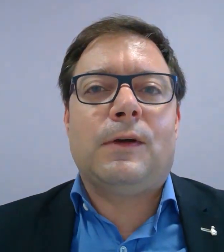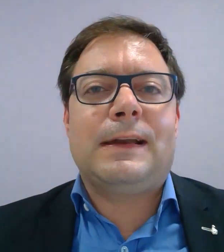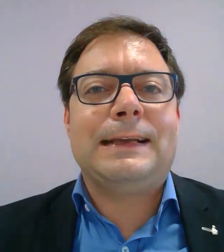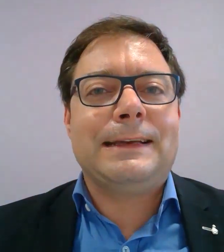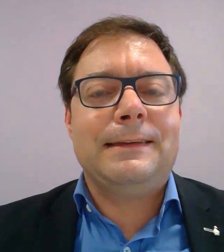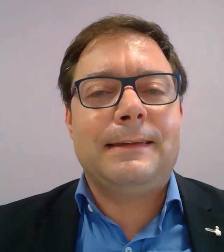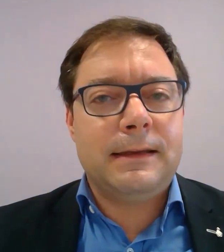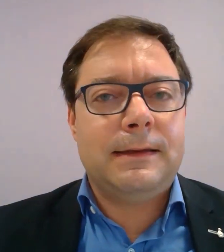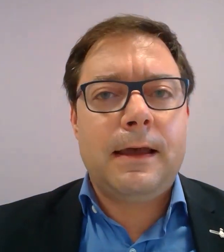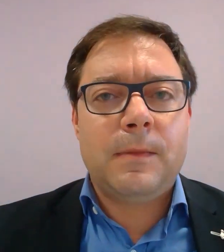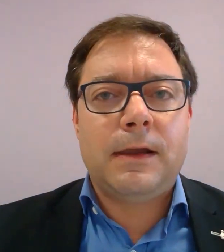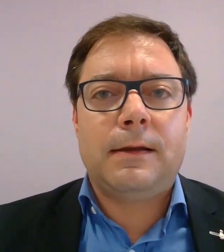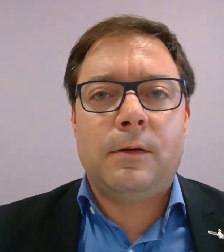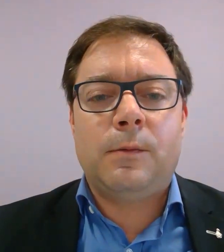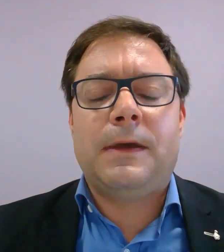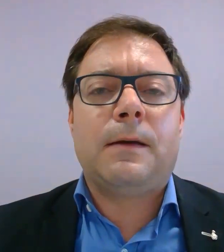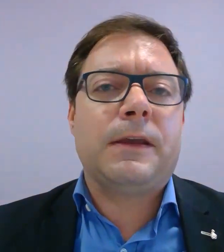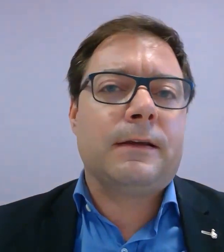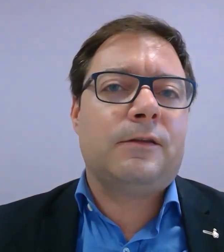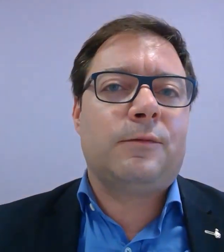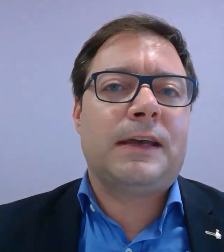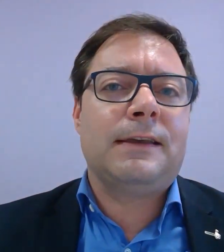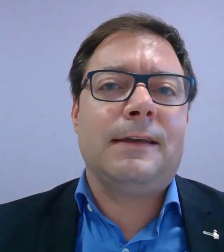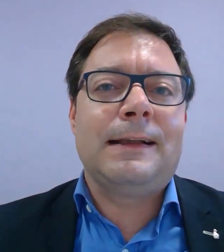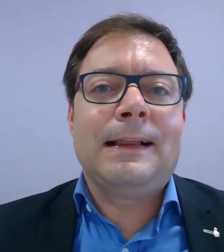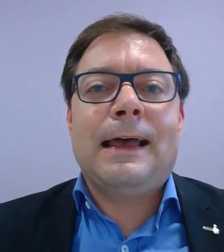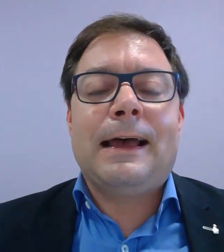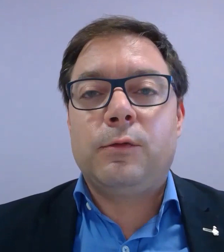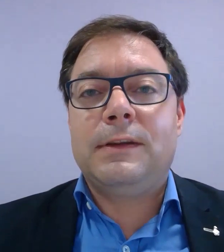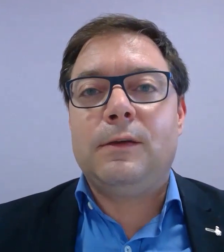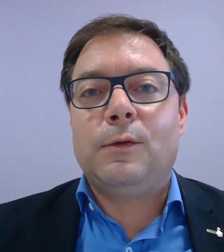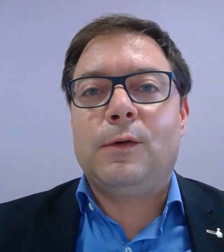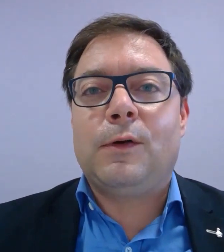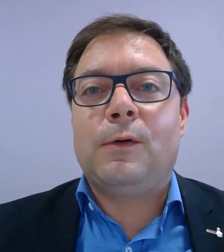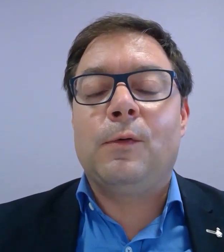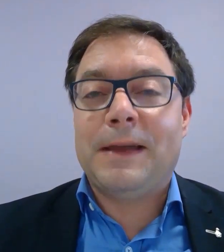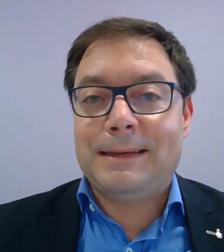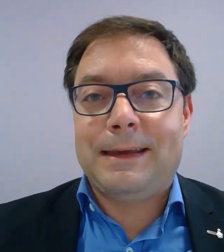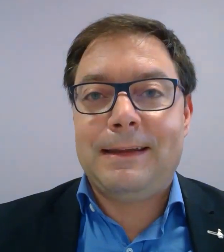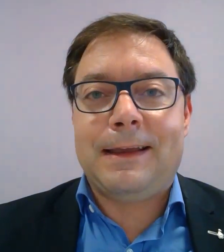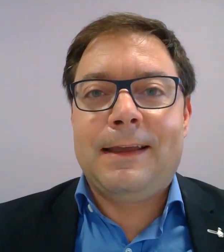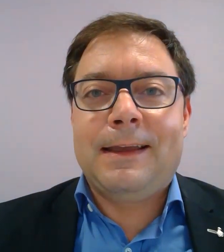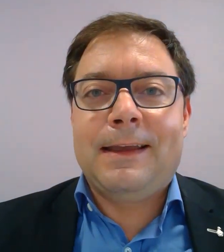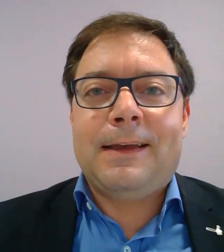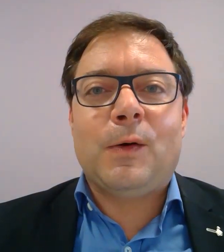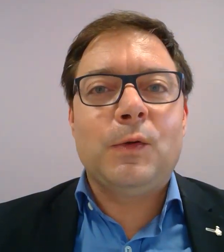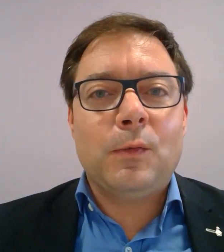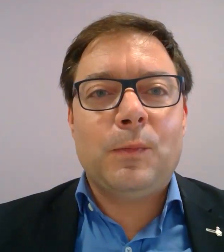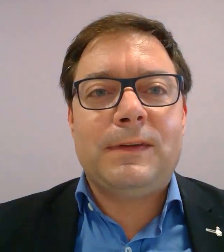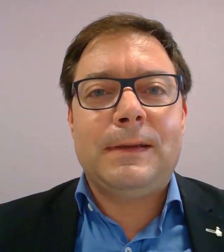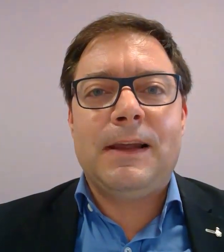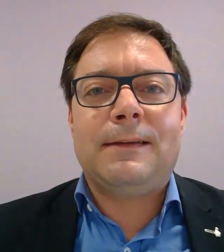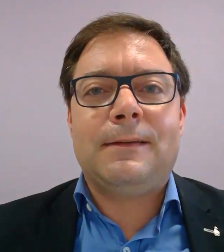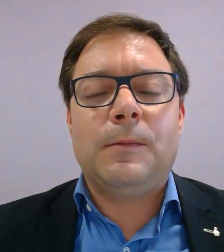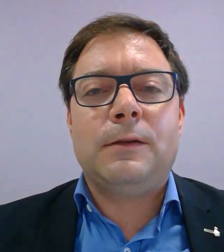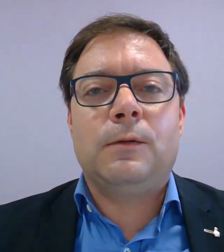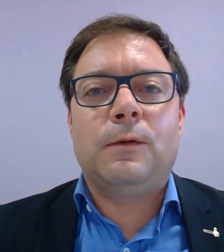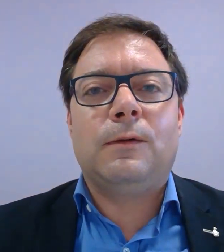la crise sanitaire, mais le maire Pierre-Christophe Baguet a souhaité que l'on maintienne autant que possible cette semaine de